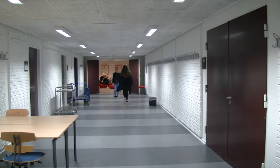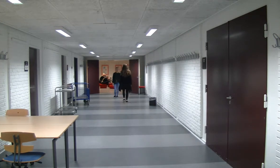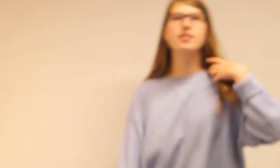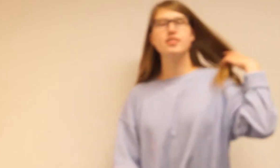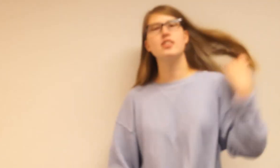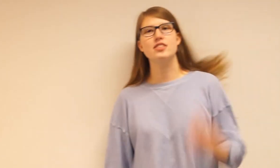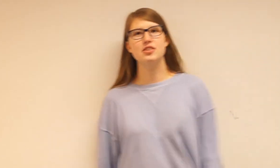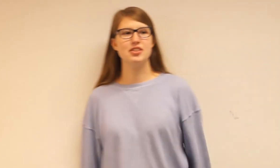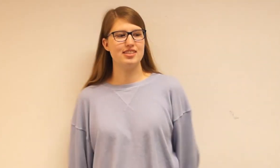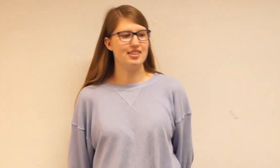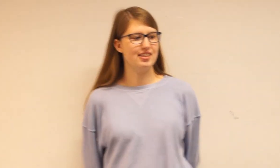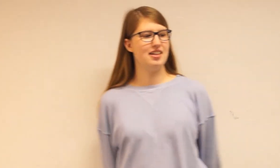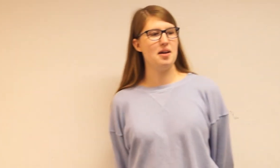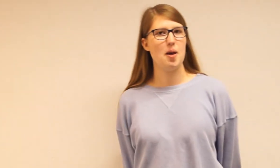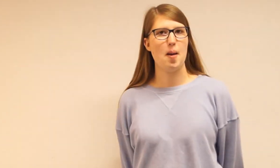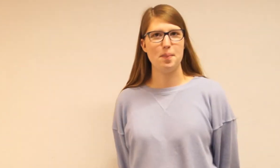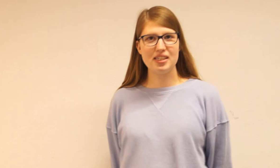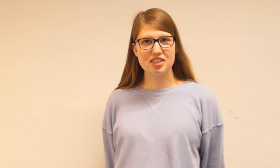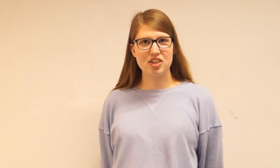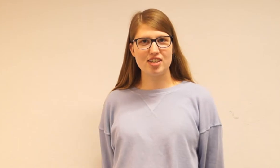Så er vi noget til match cut